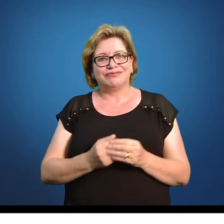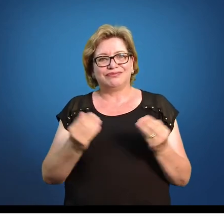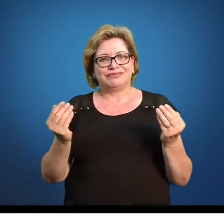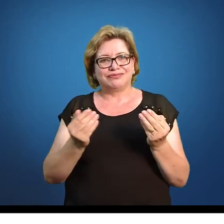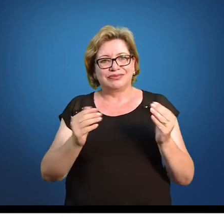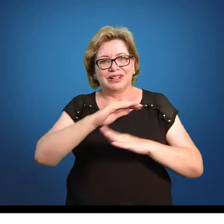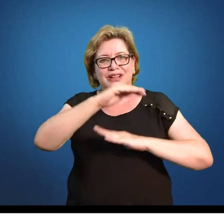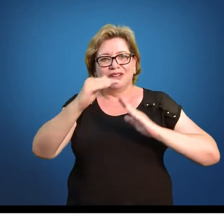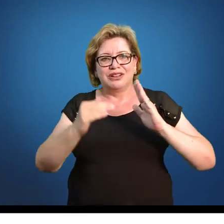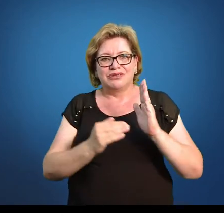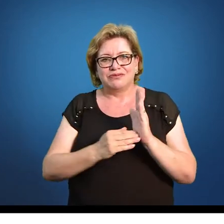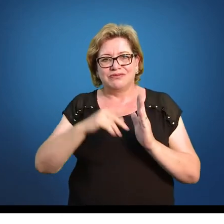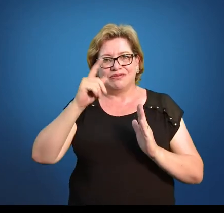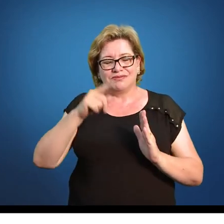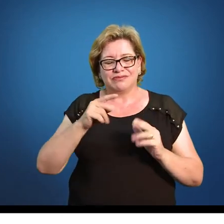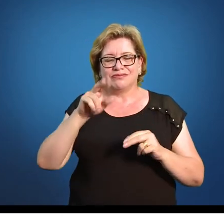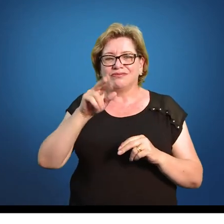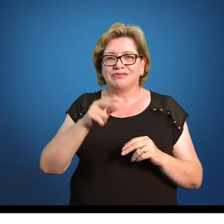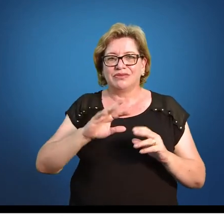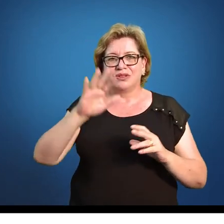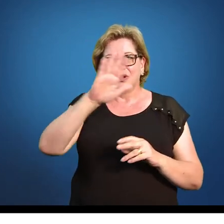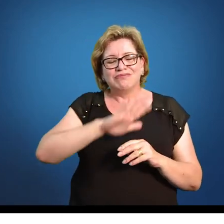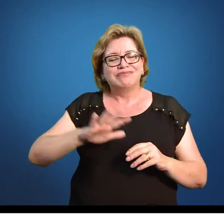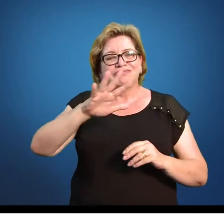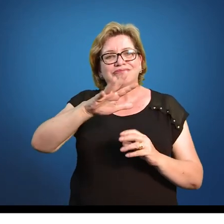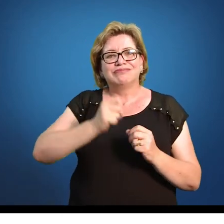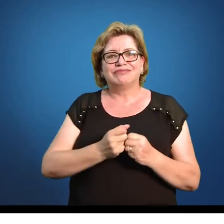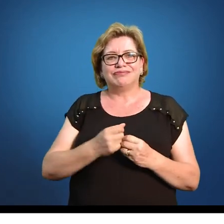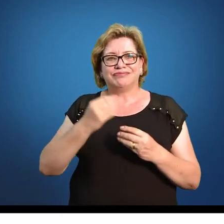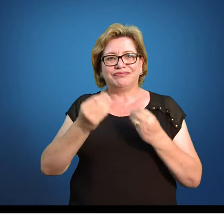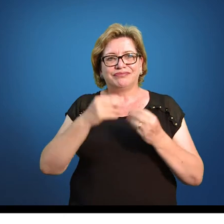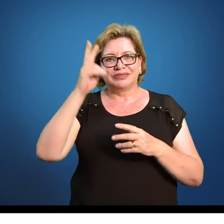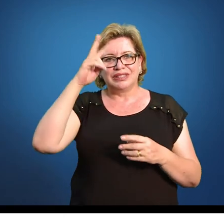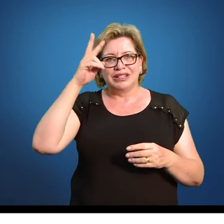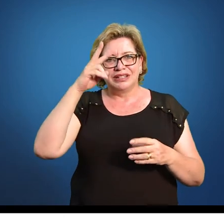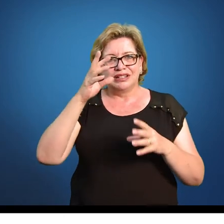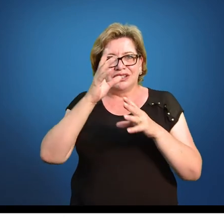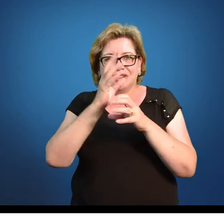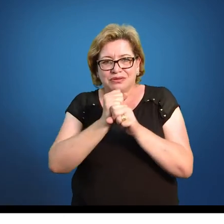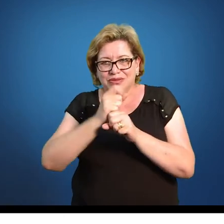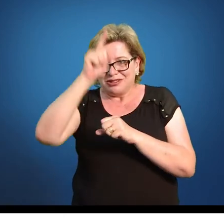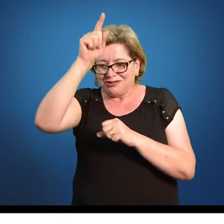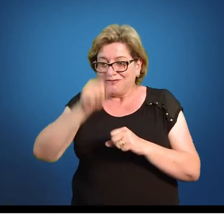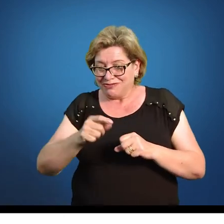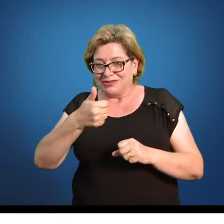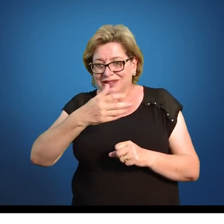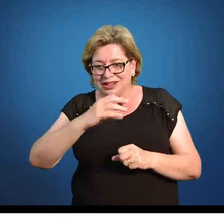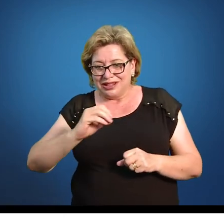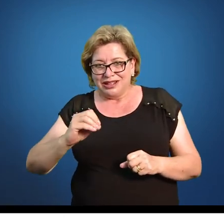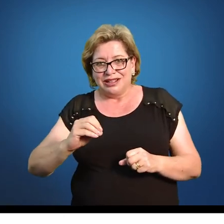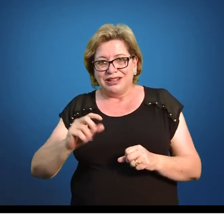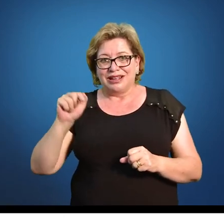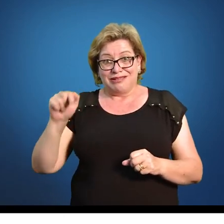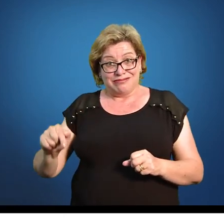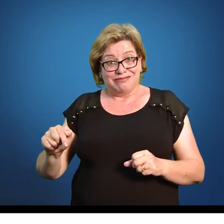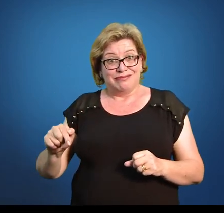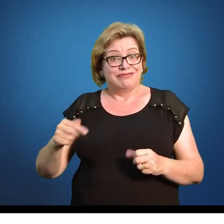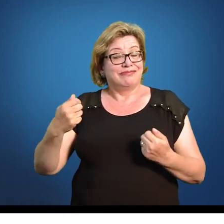a tua última ficou igual ao total. 20. Lembra que aqui a gente somou, tinha que dar 100? E aqui tem que dar quanto?